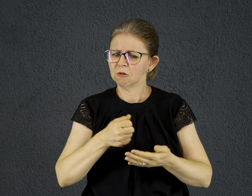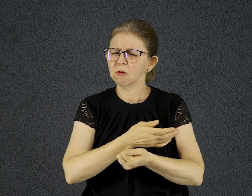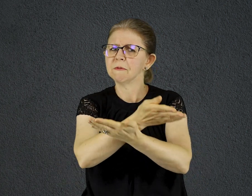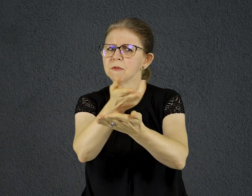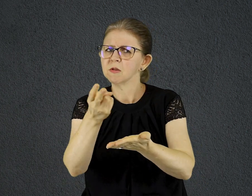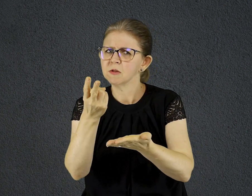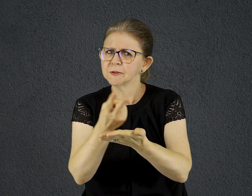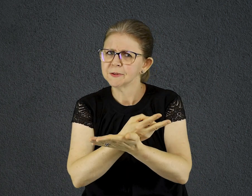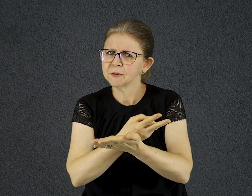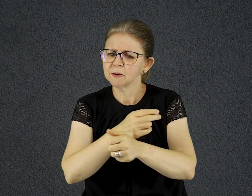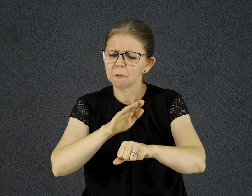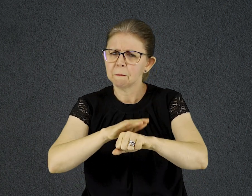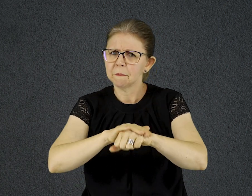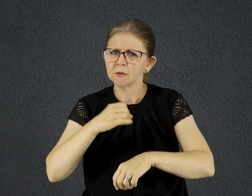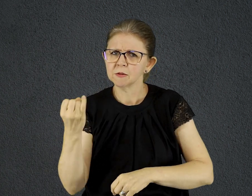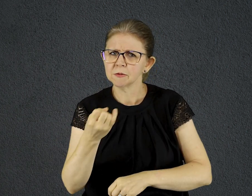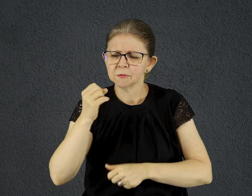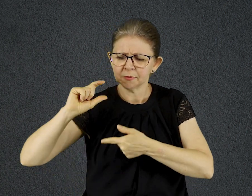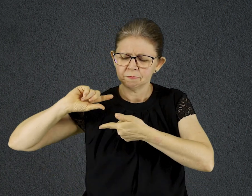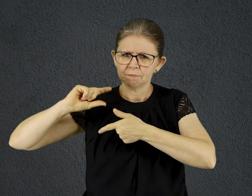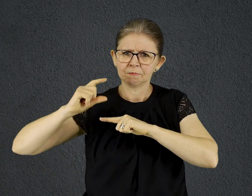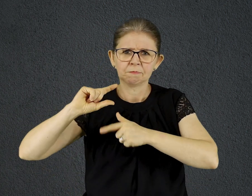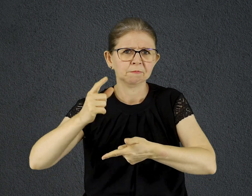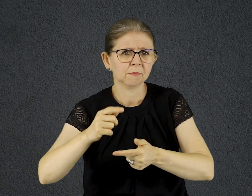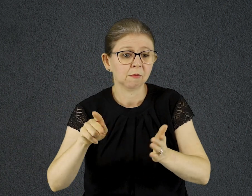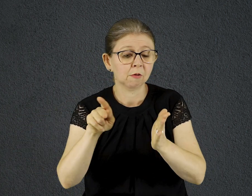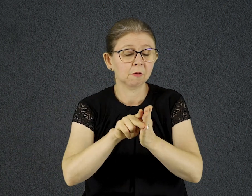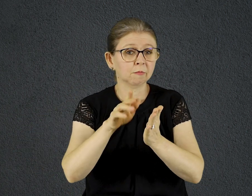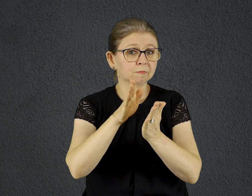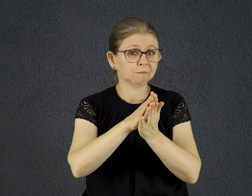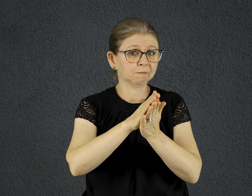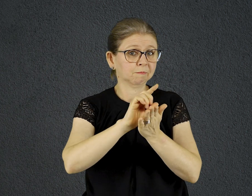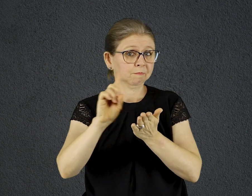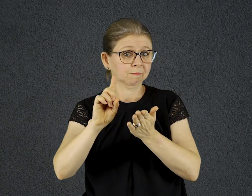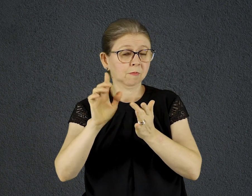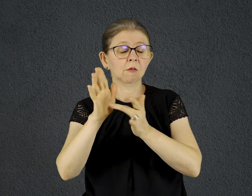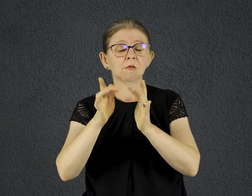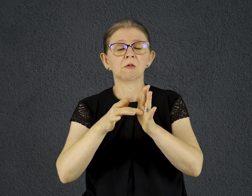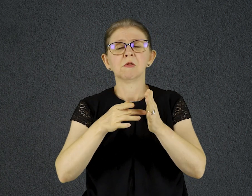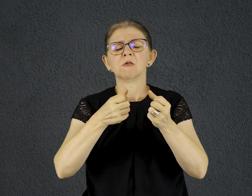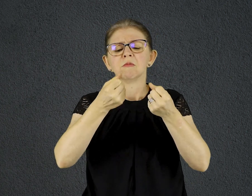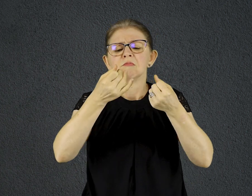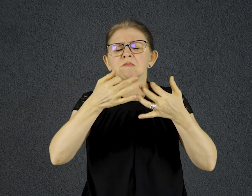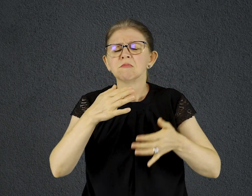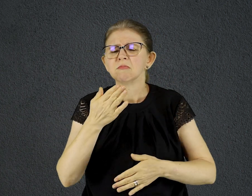preceitos de Deus. Disse ainda que alimentos não podem afastar o homem de Deus, o real sentido de estar